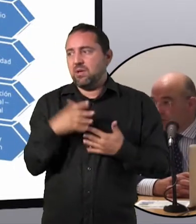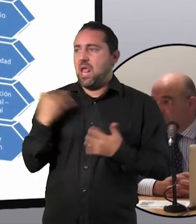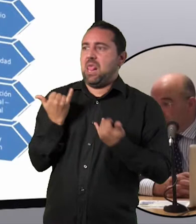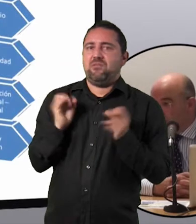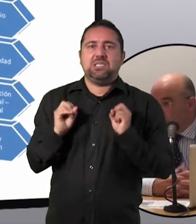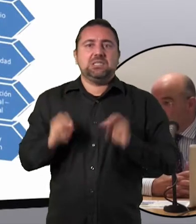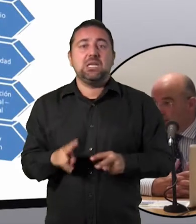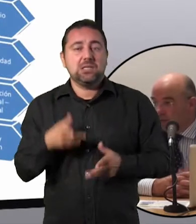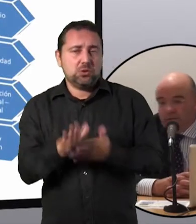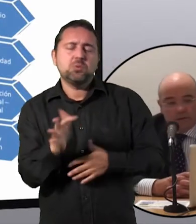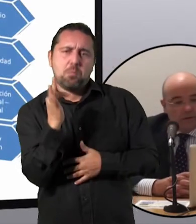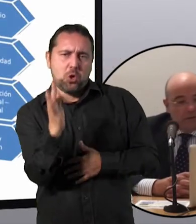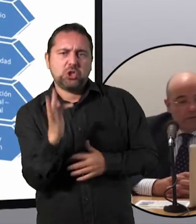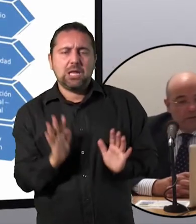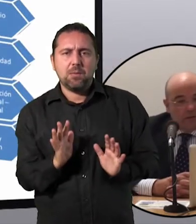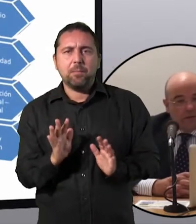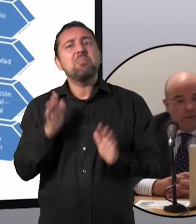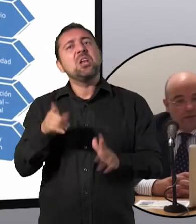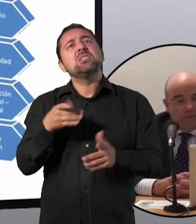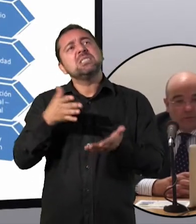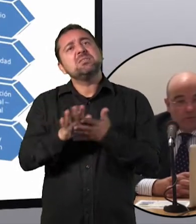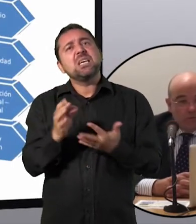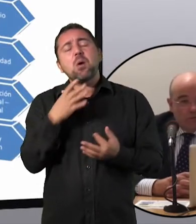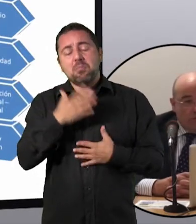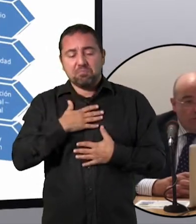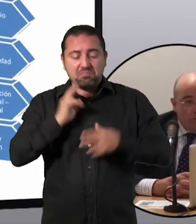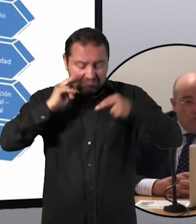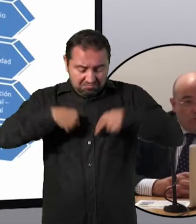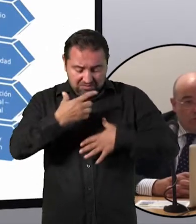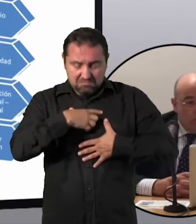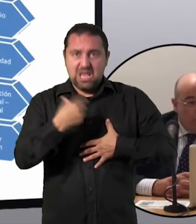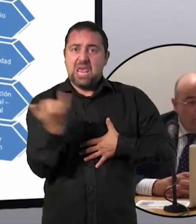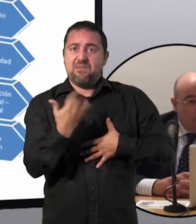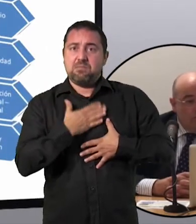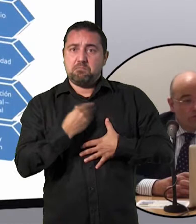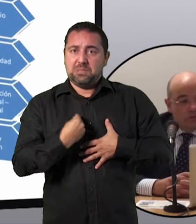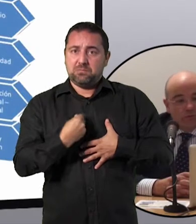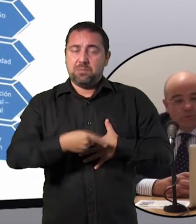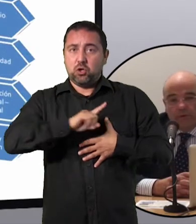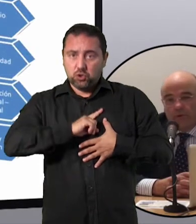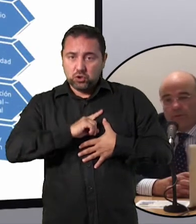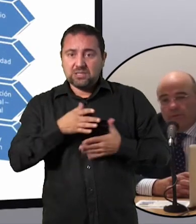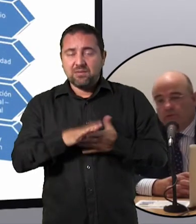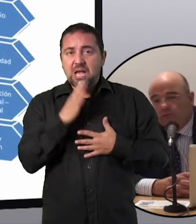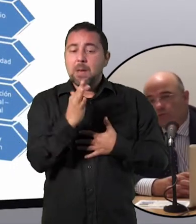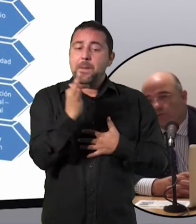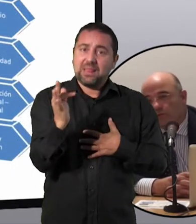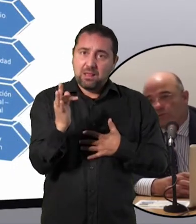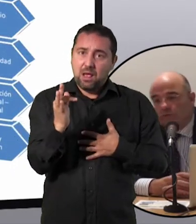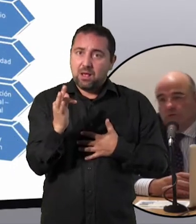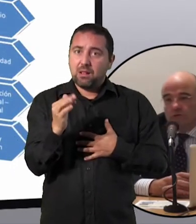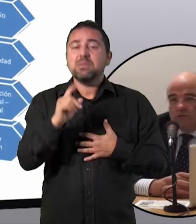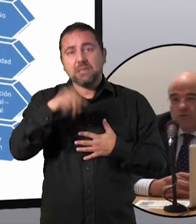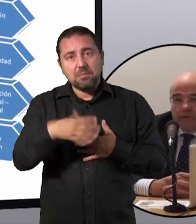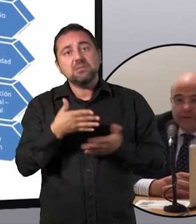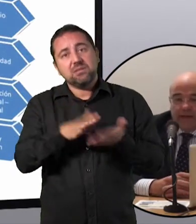aprecias mucho, el hecho de no tener jefe. Pero eso, por eso lo consideramos, el ser tu propio jefe, para nosotros